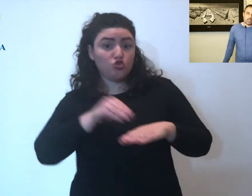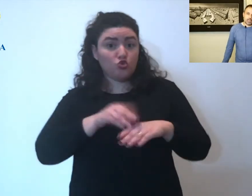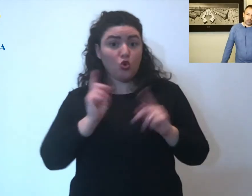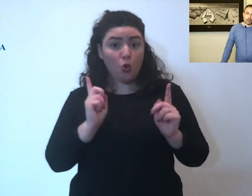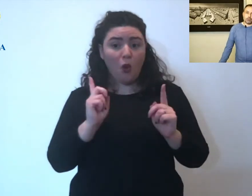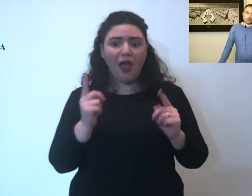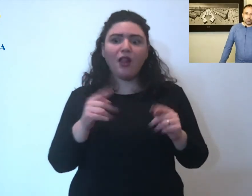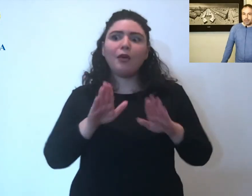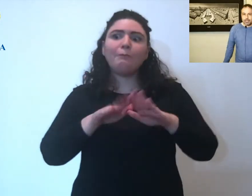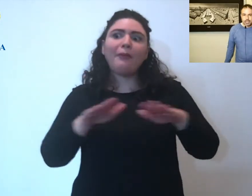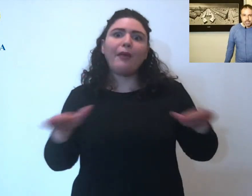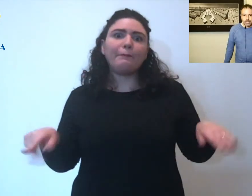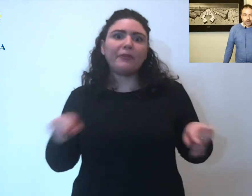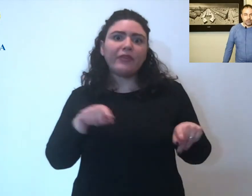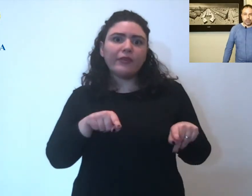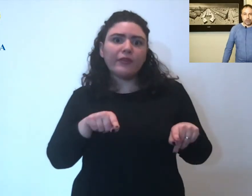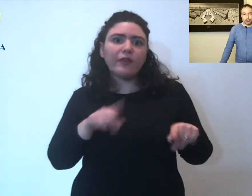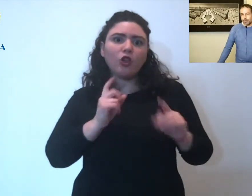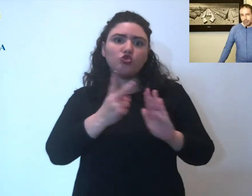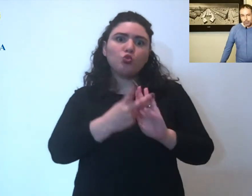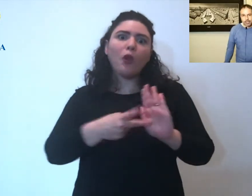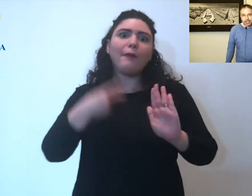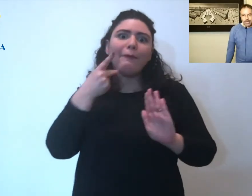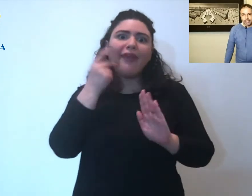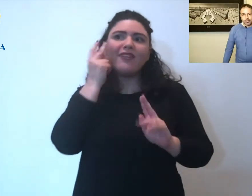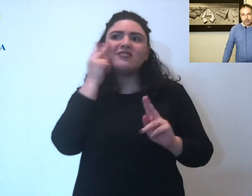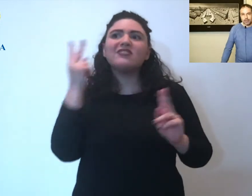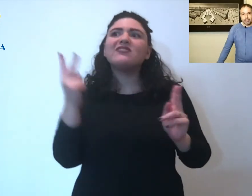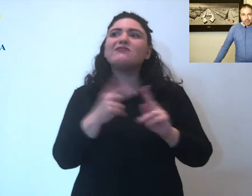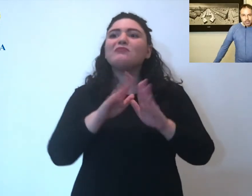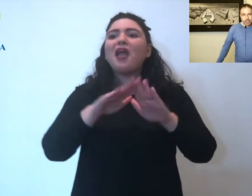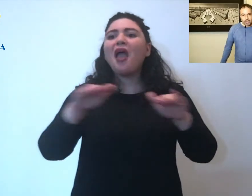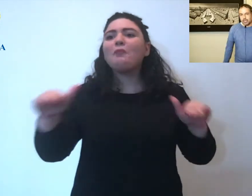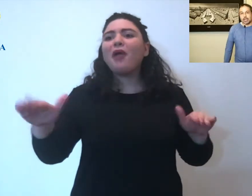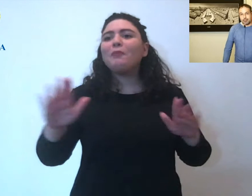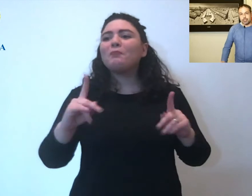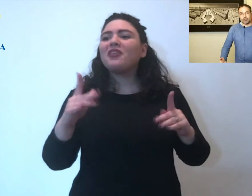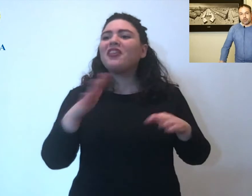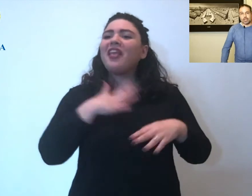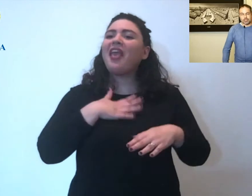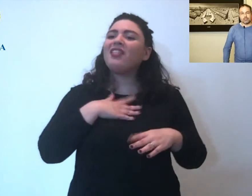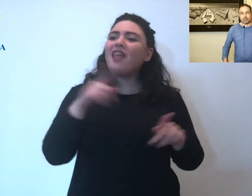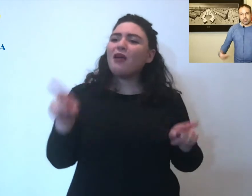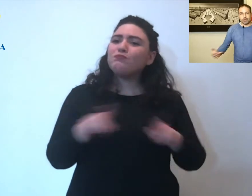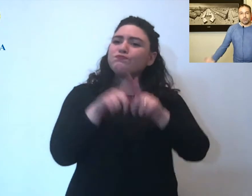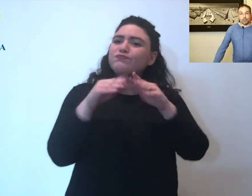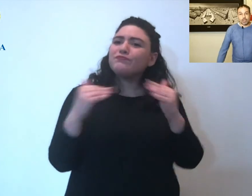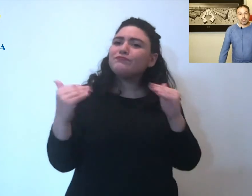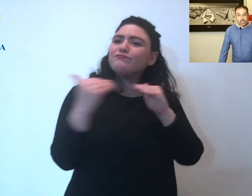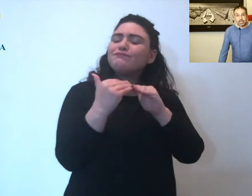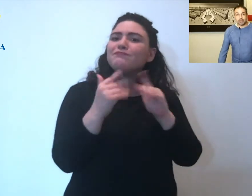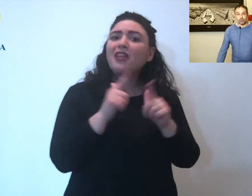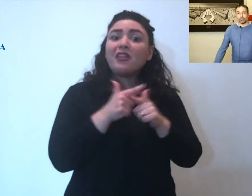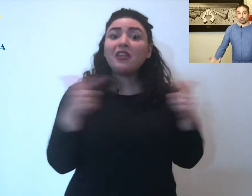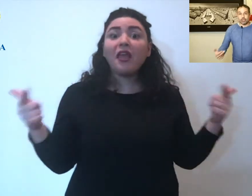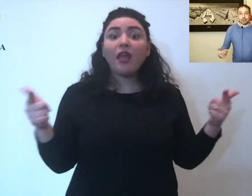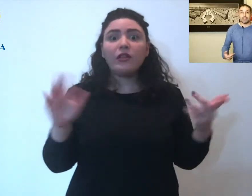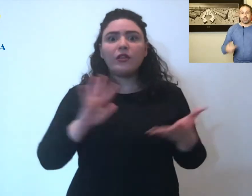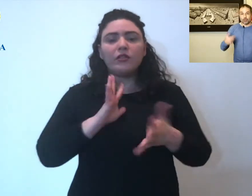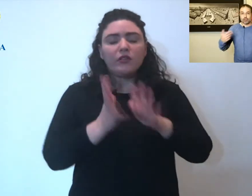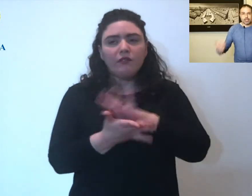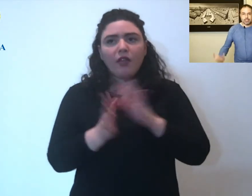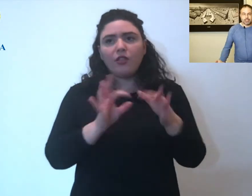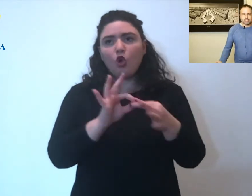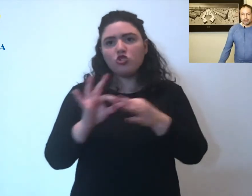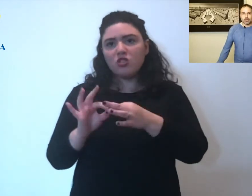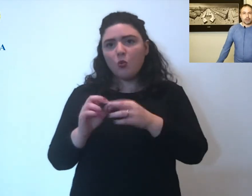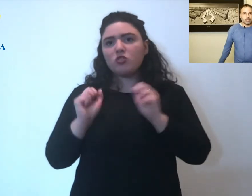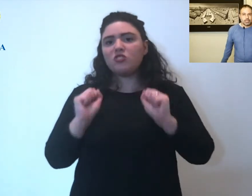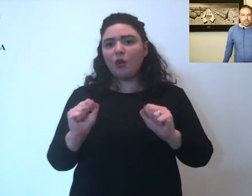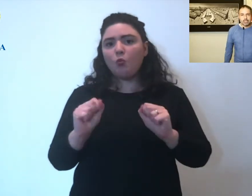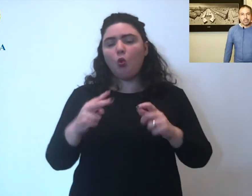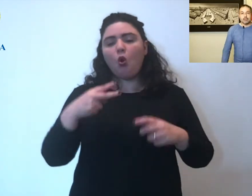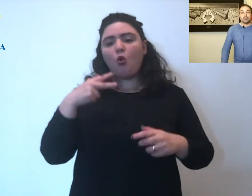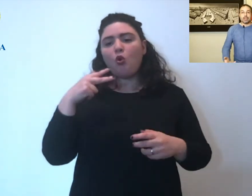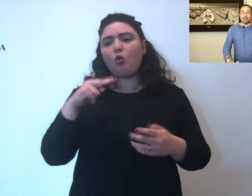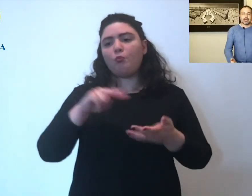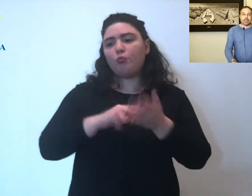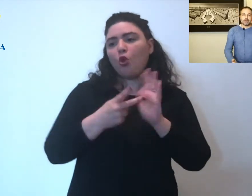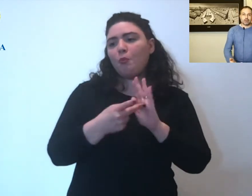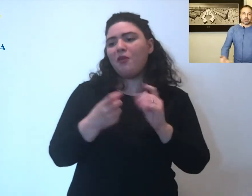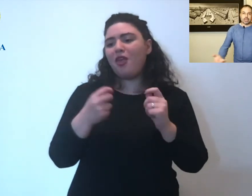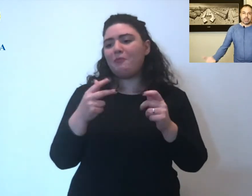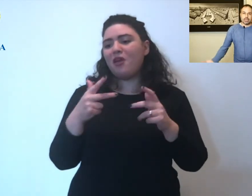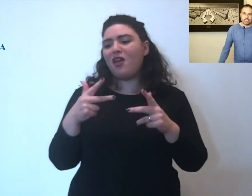i bambini dopo due mesi che non vedono proprio coetaneo capisco che la situazione è dura c'è anche tutto un tema di socializzazione quindi